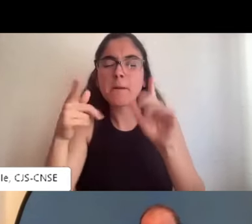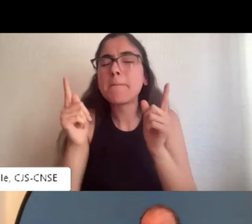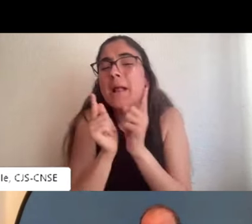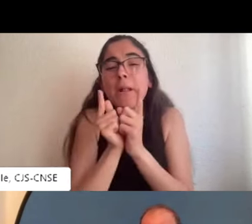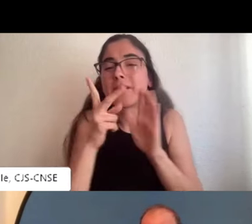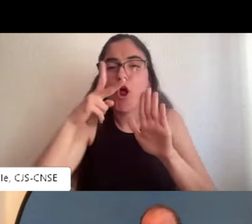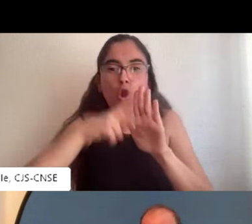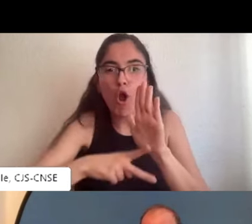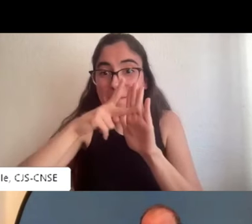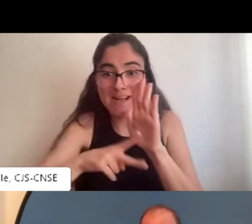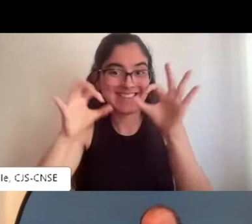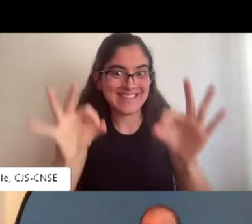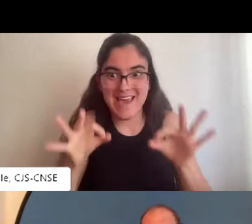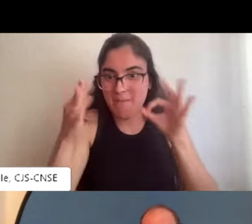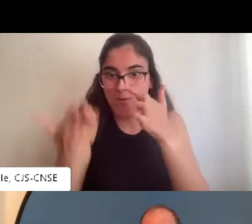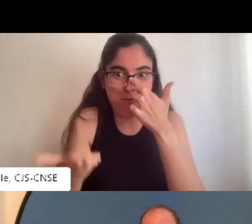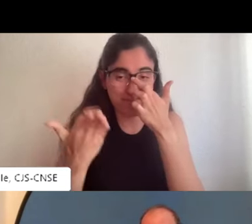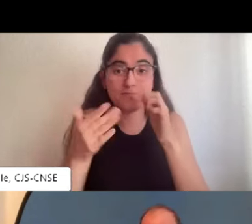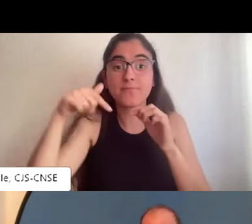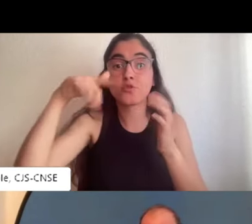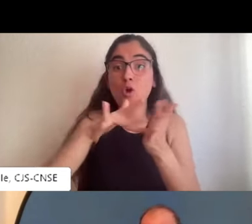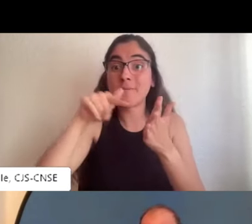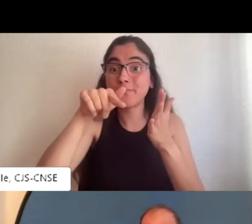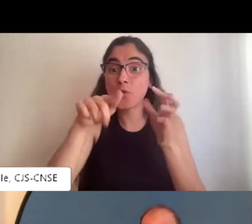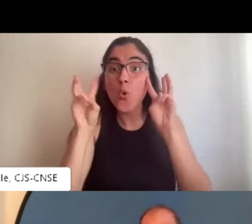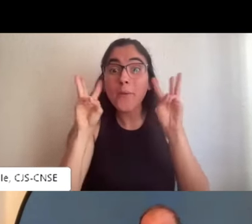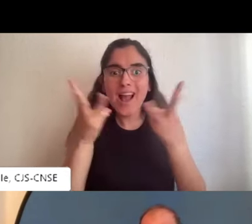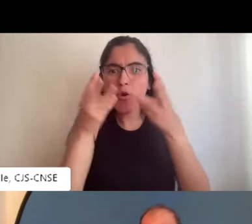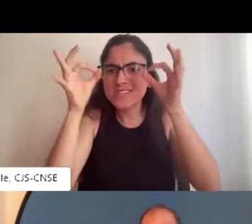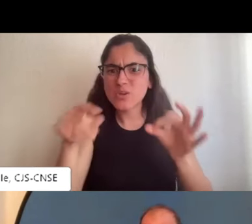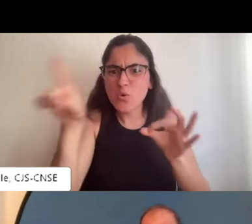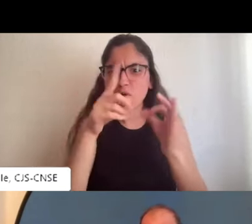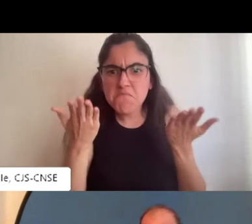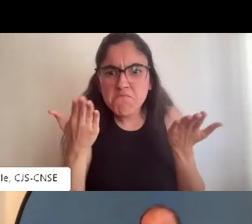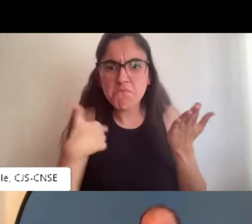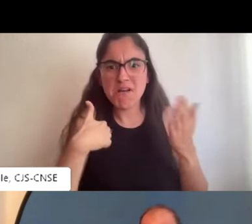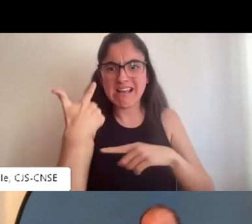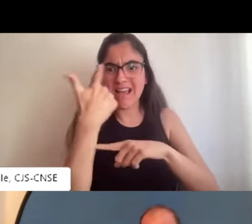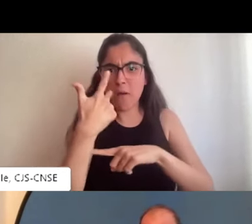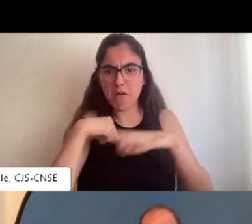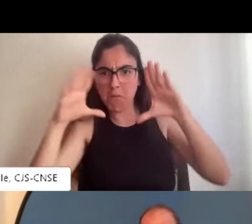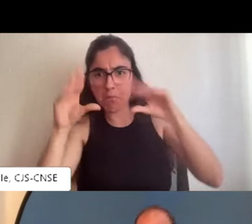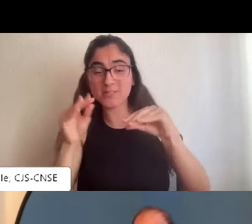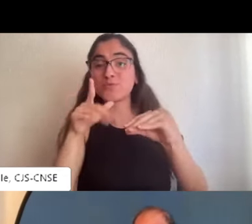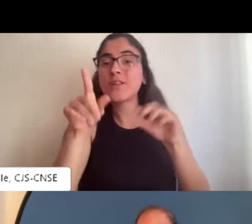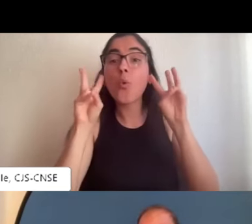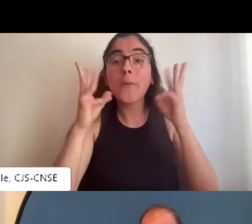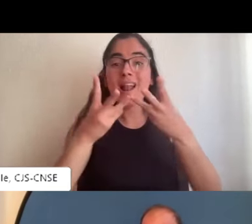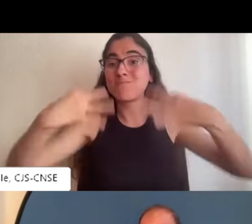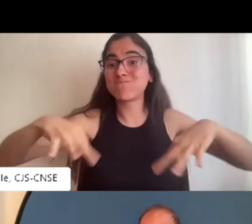Muchas gracias por presentarte. Como siempre, antes de darle paso a Pérez, como en todos los